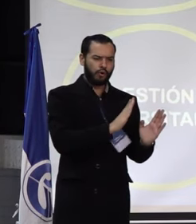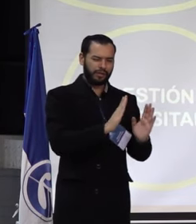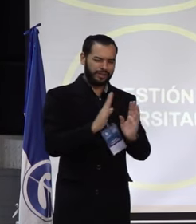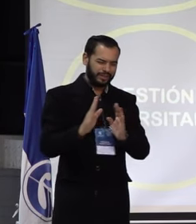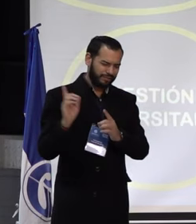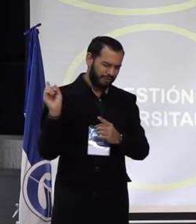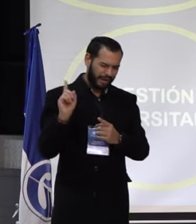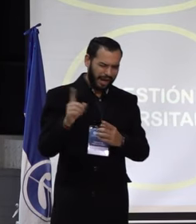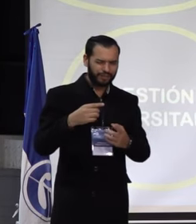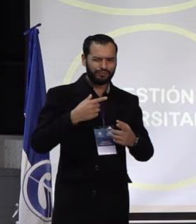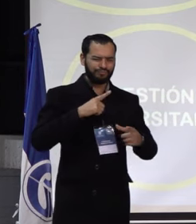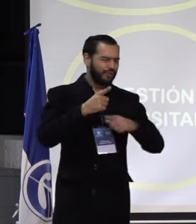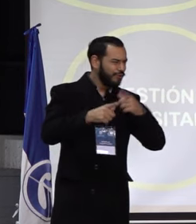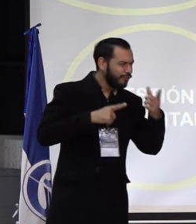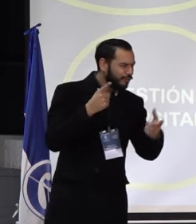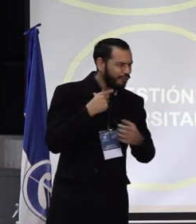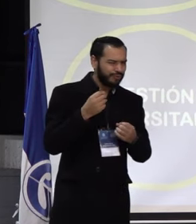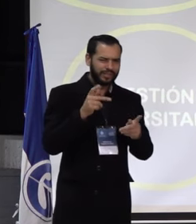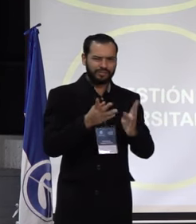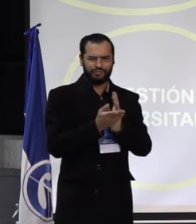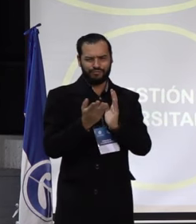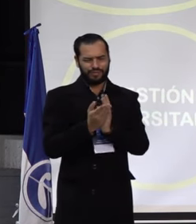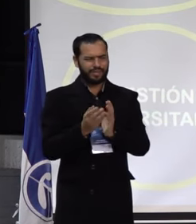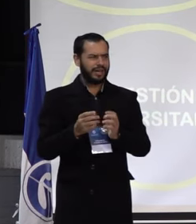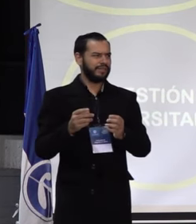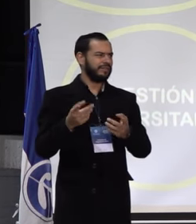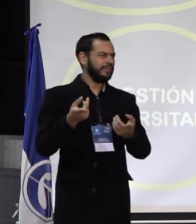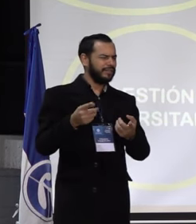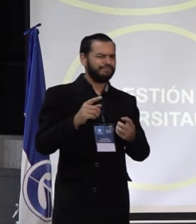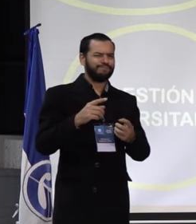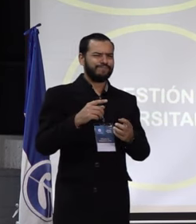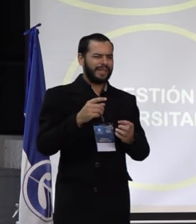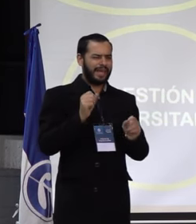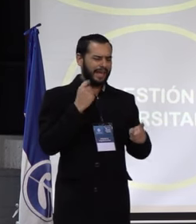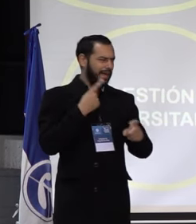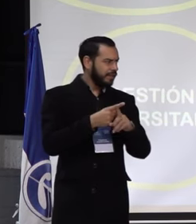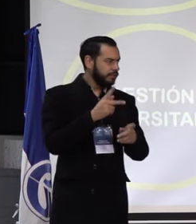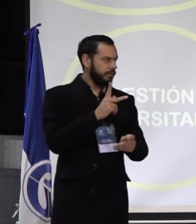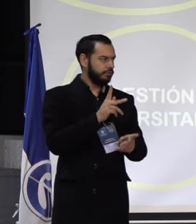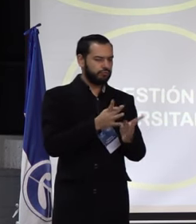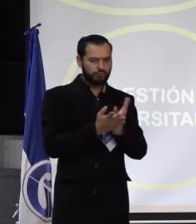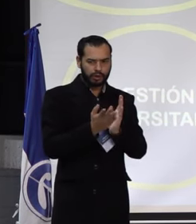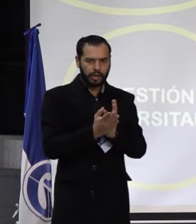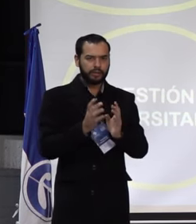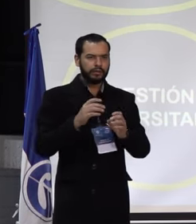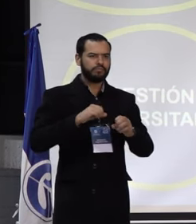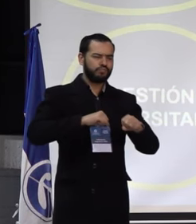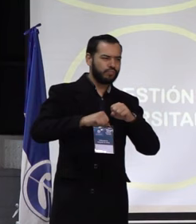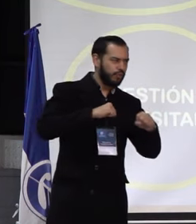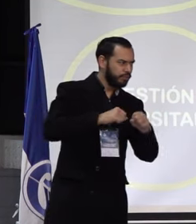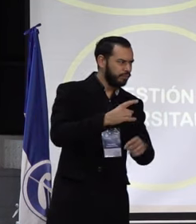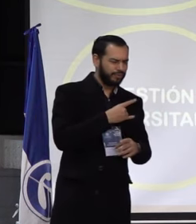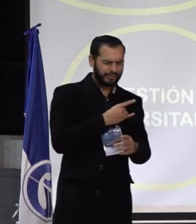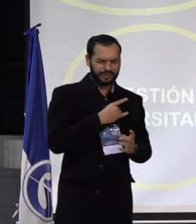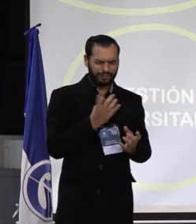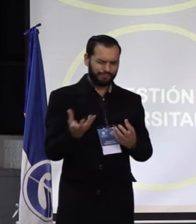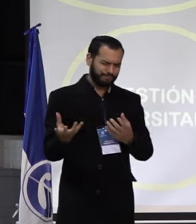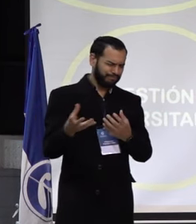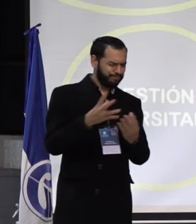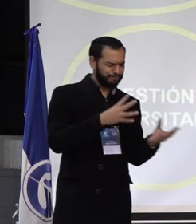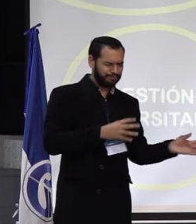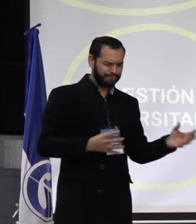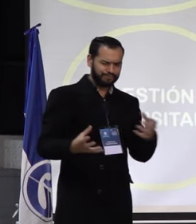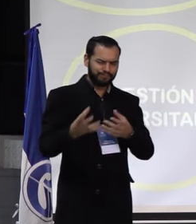acumulado en las luchas estudiantiles, un acumulado en la representación de egresados, un acumulado en la construcción de movimiento universitario que creemos